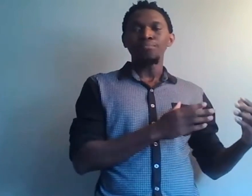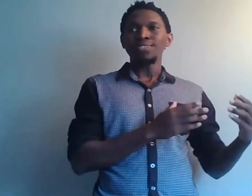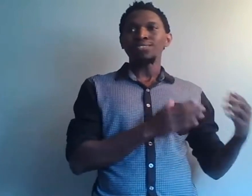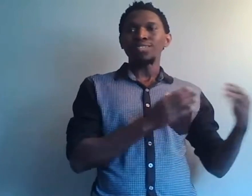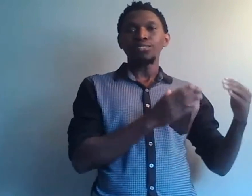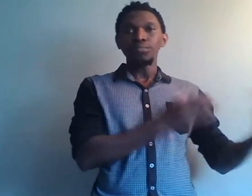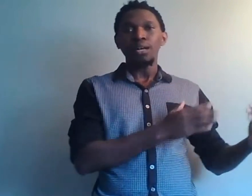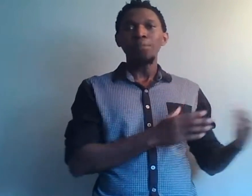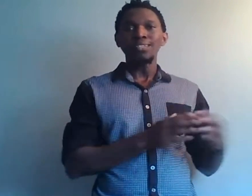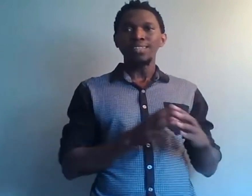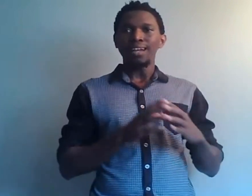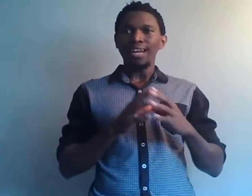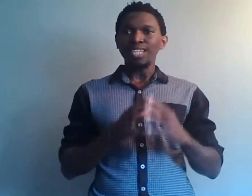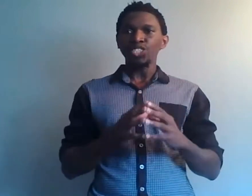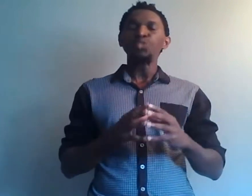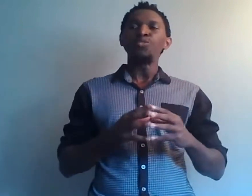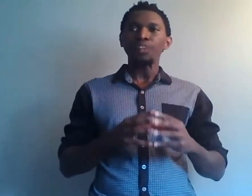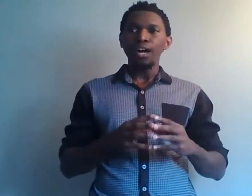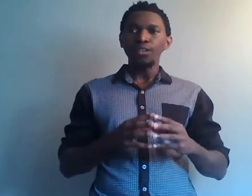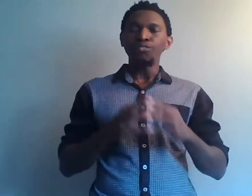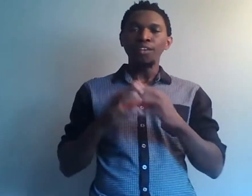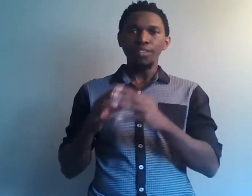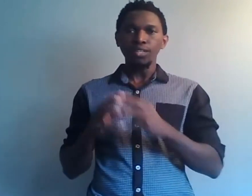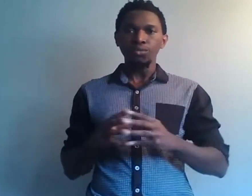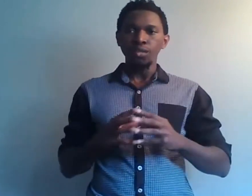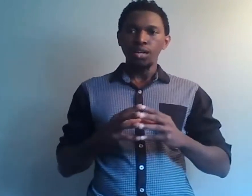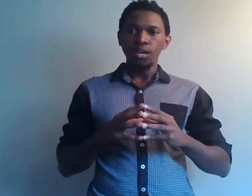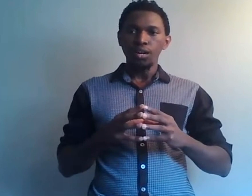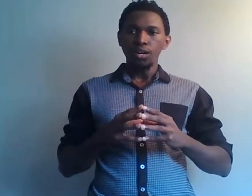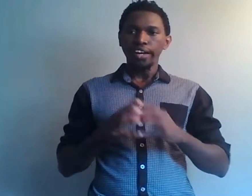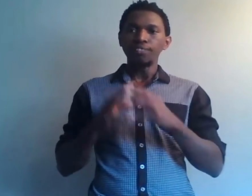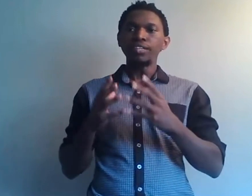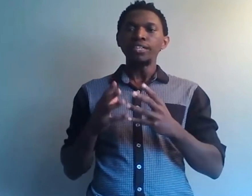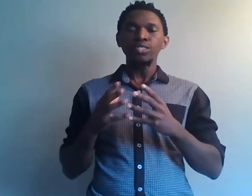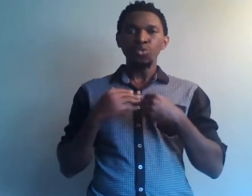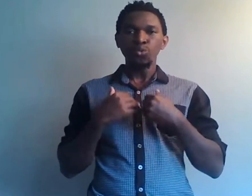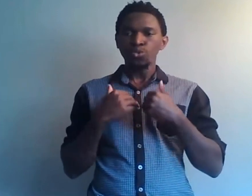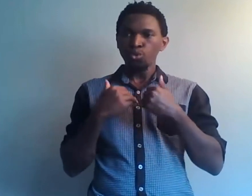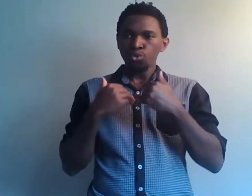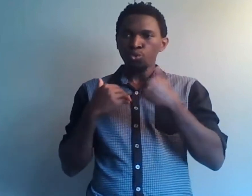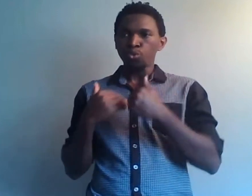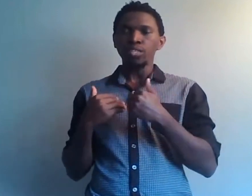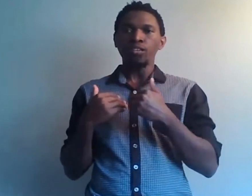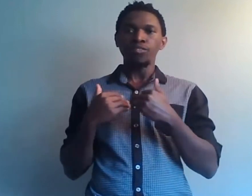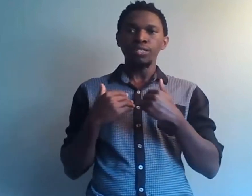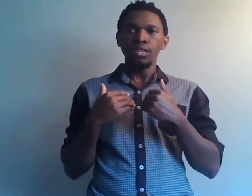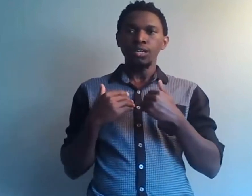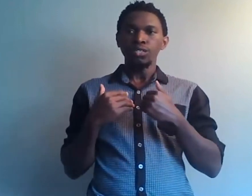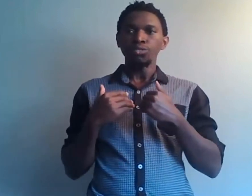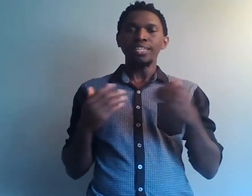base, l'argent ne va faire que révéler ton côté en fait de quelqu